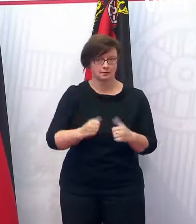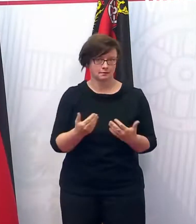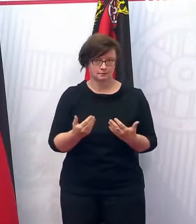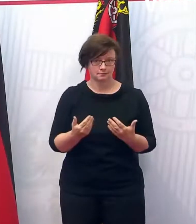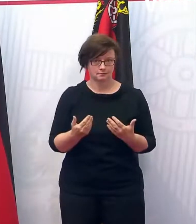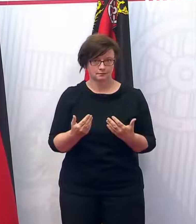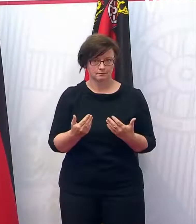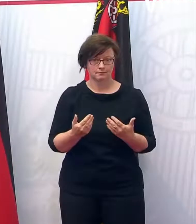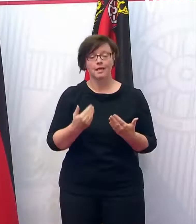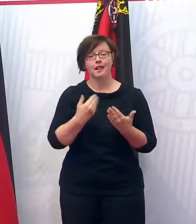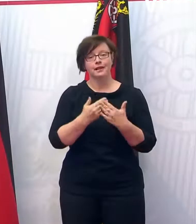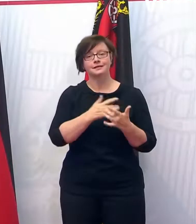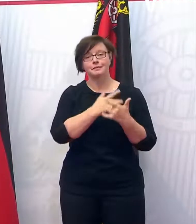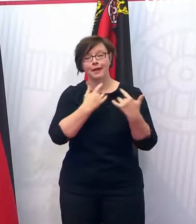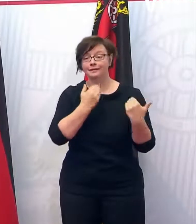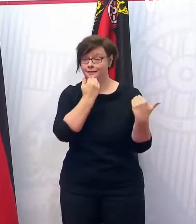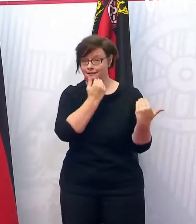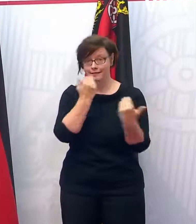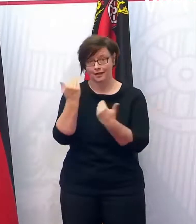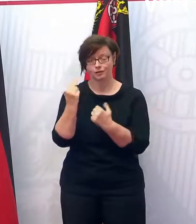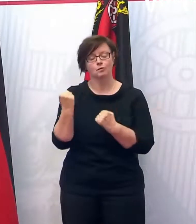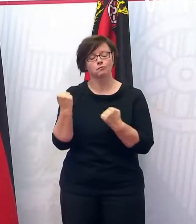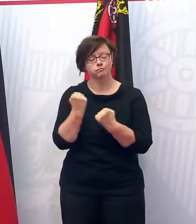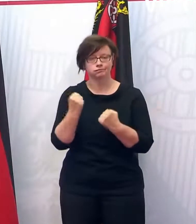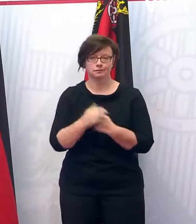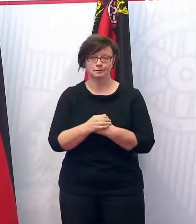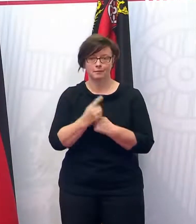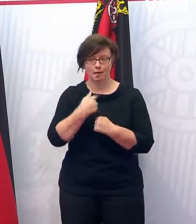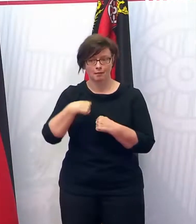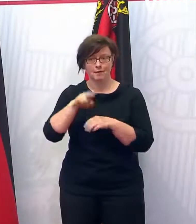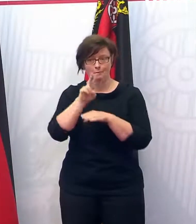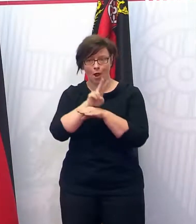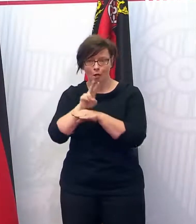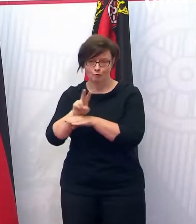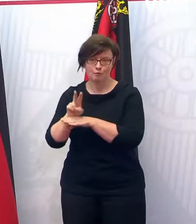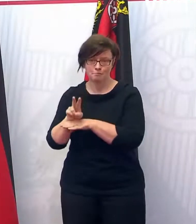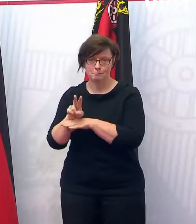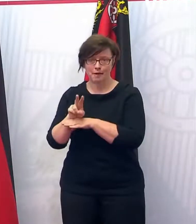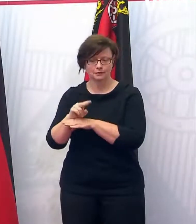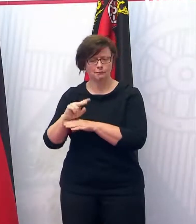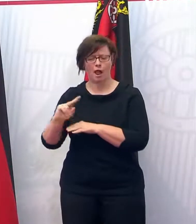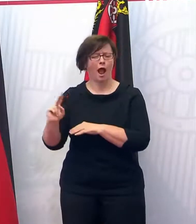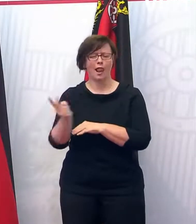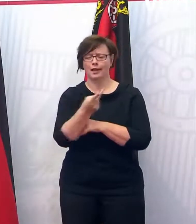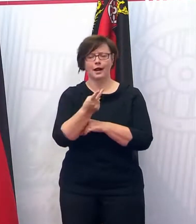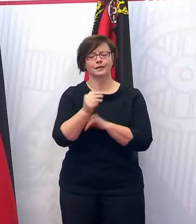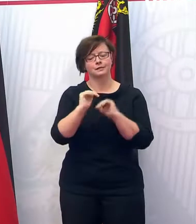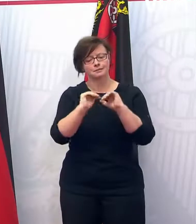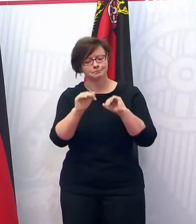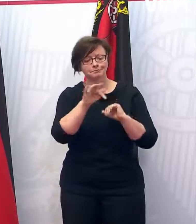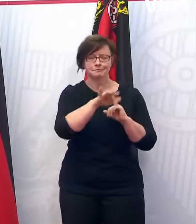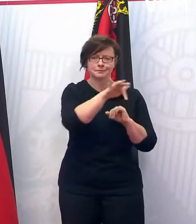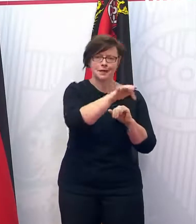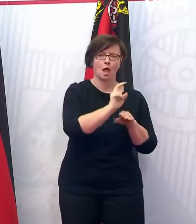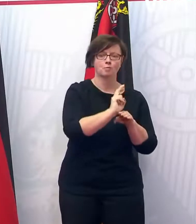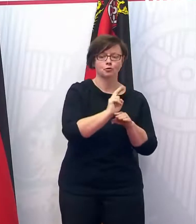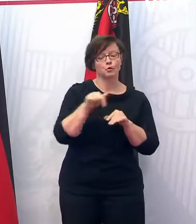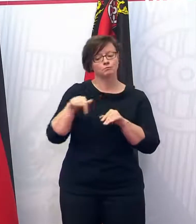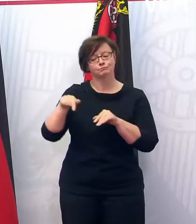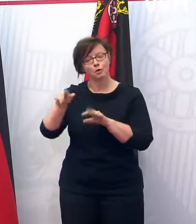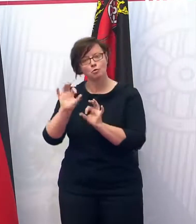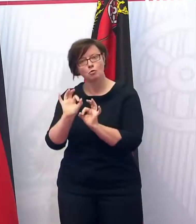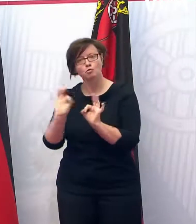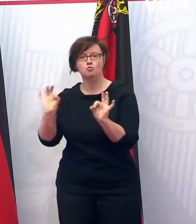Und an die ein ganz großes, herzliches Dankeschön. Wir passen schon auf, dass wir nicht alle über Einkommen scheren. Wir gucken ganz genau hin.